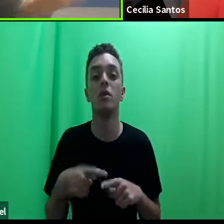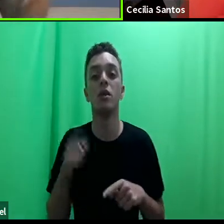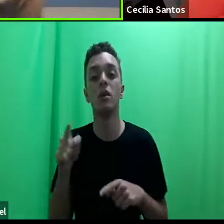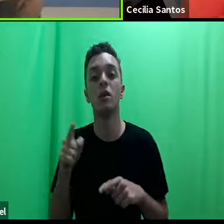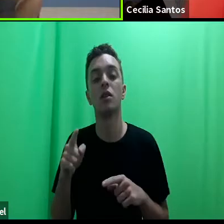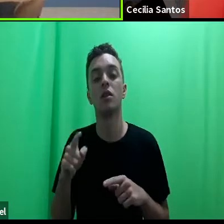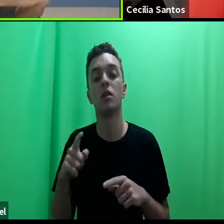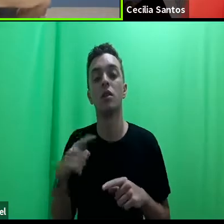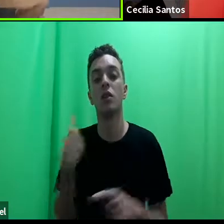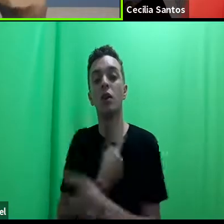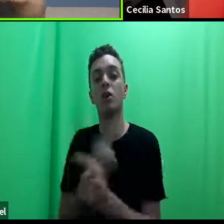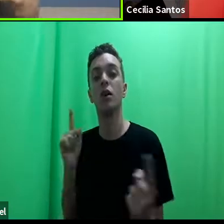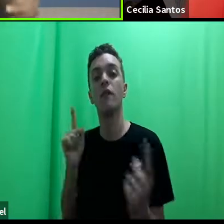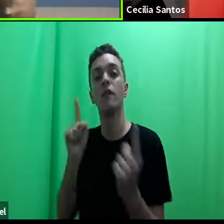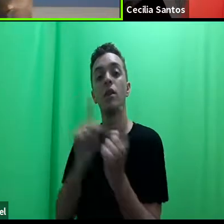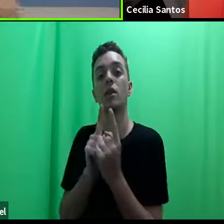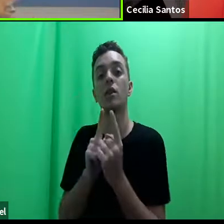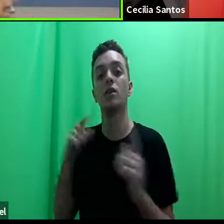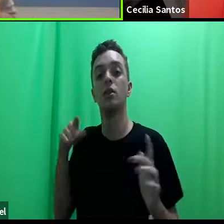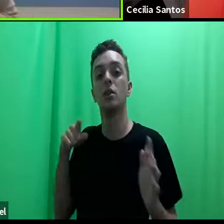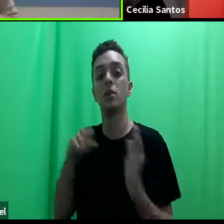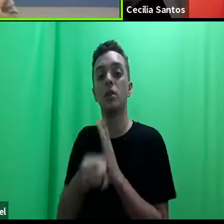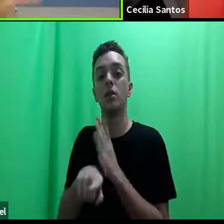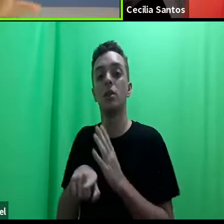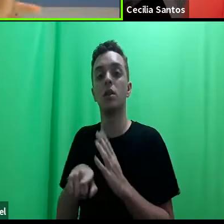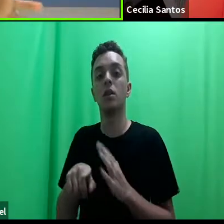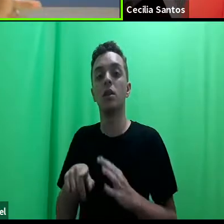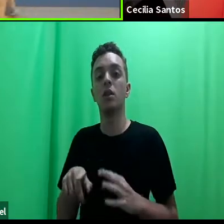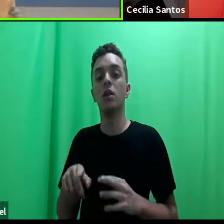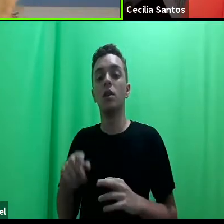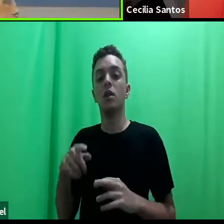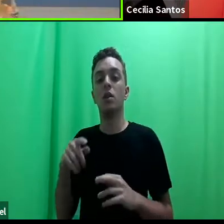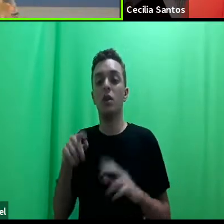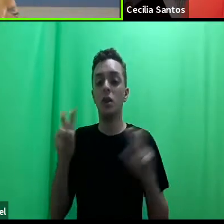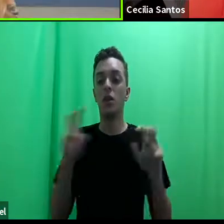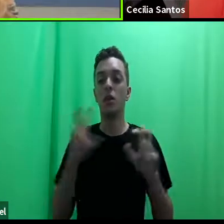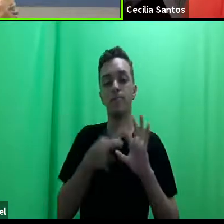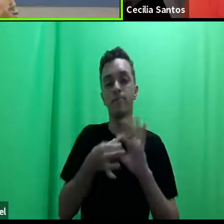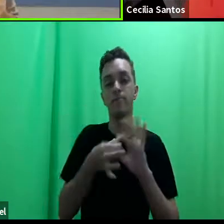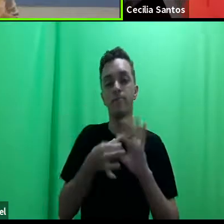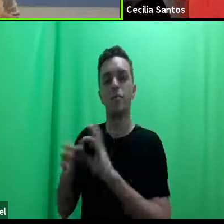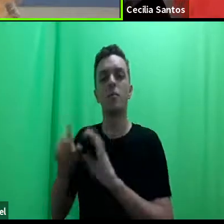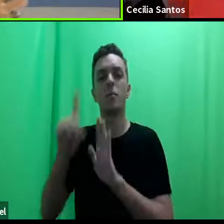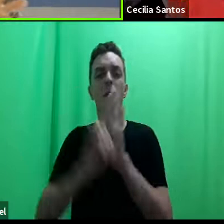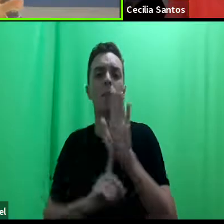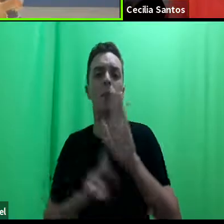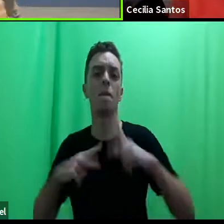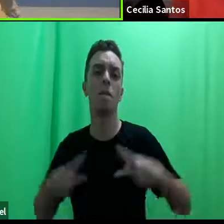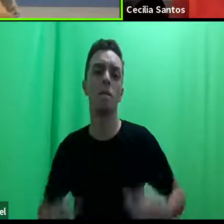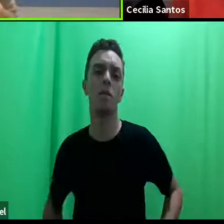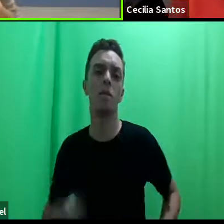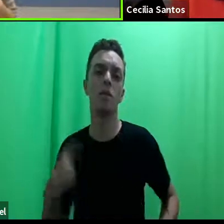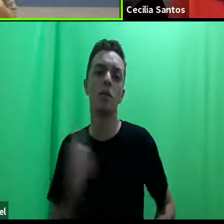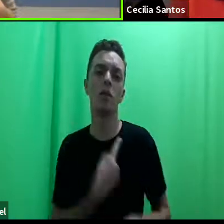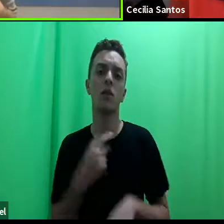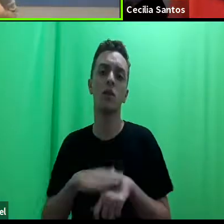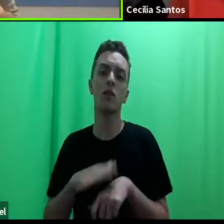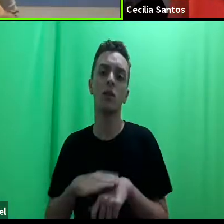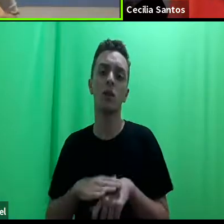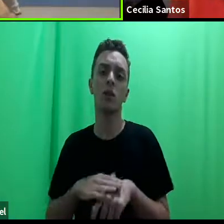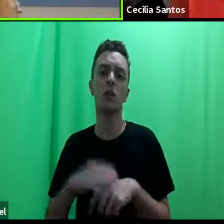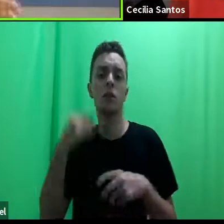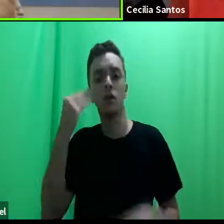gente enfrenta essa pergunta em diversos contextos com a atuação em direitos humanos, que quando a gente se propõe a fazer uma experiência em direitos humanos, seja uma